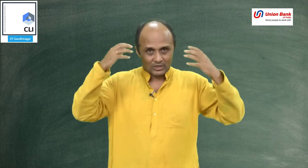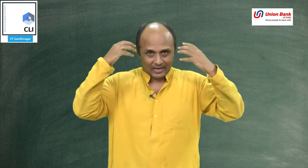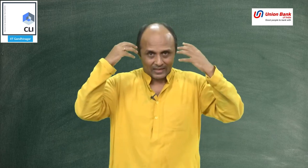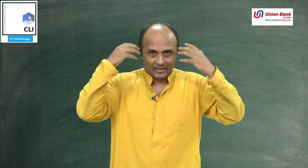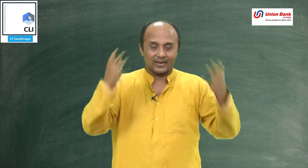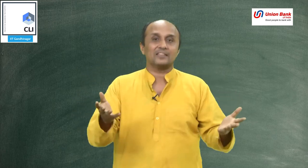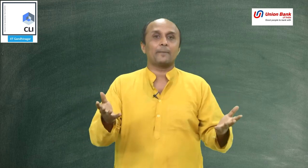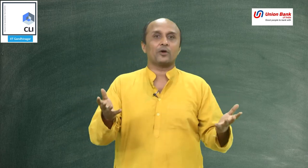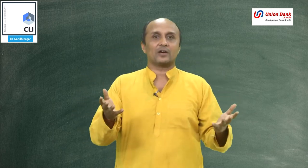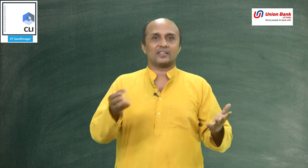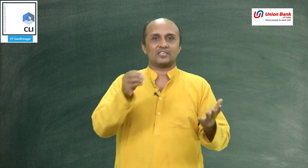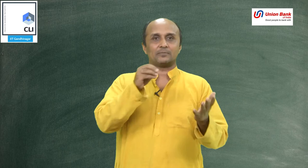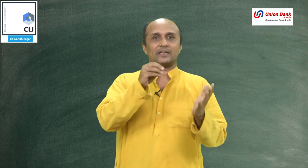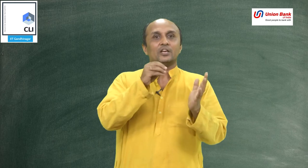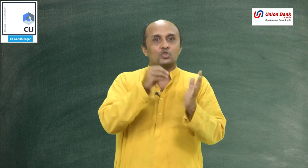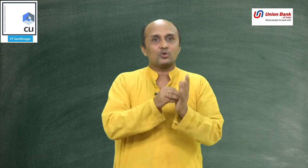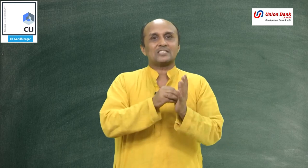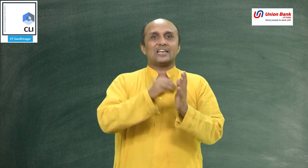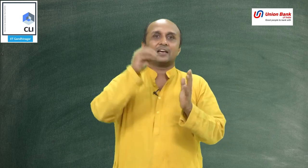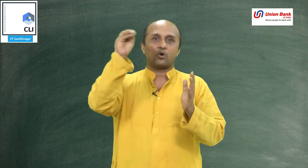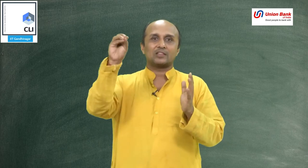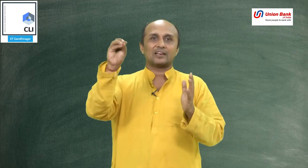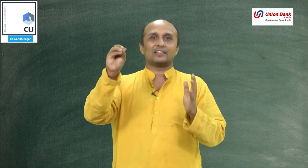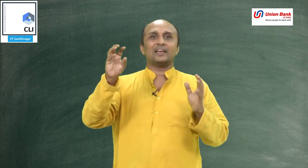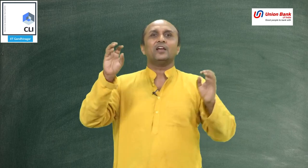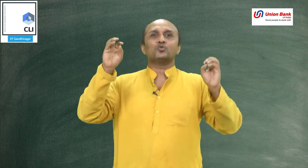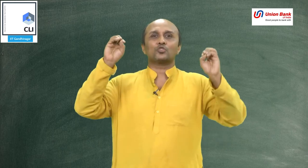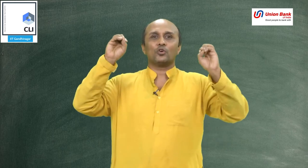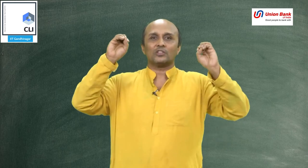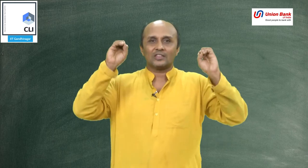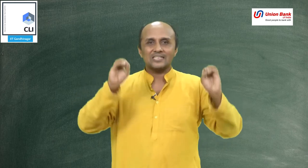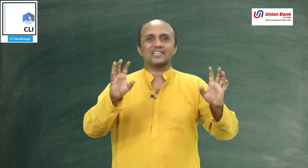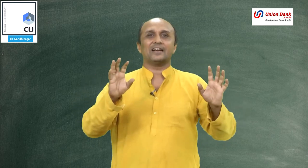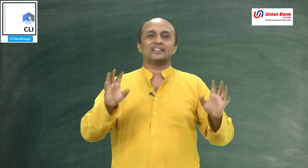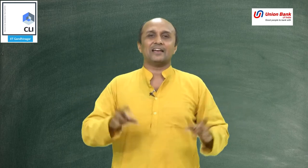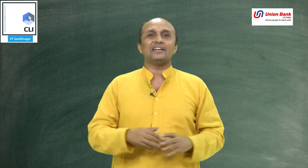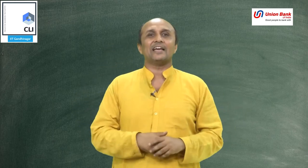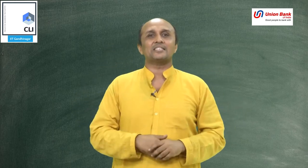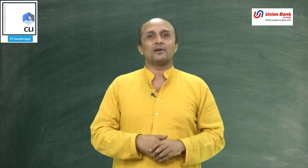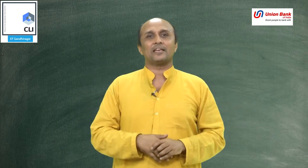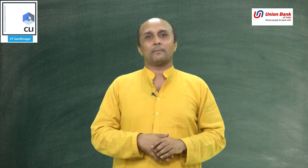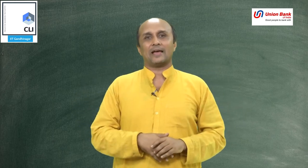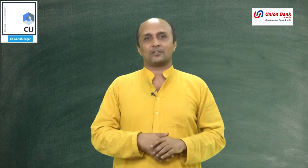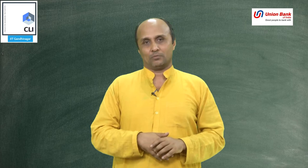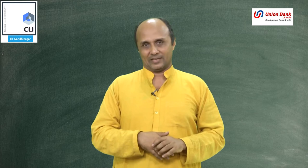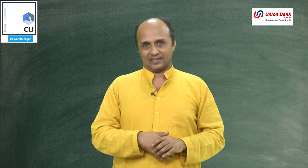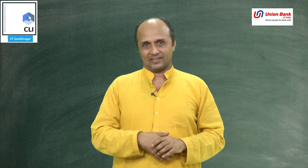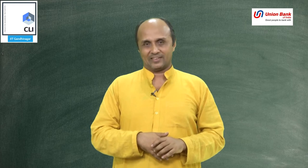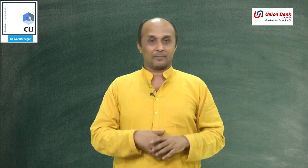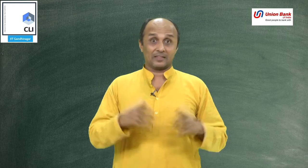साधारन गनित का प्रयोग करते हैं जिसमें 0 से लेकर 9 तक लिखते हैं उसको 10 की गनित यानि decimal की math बोलते हैं ये बात